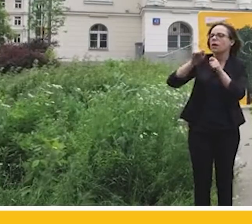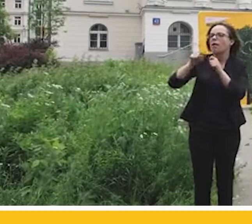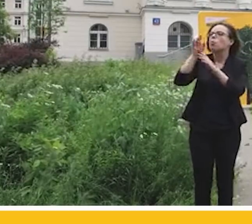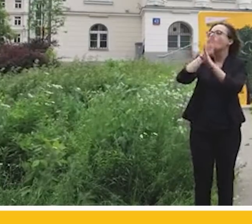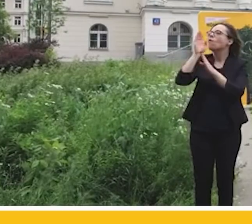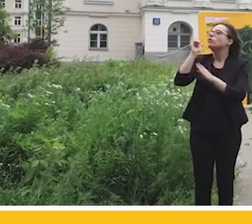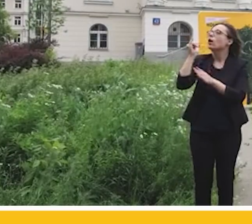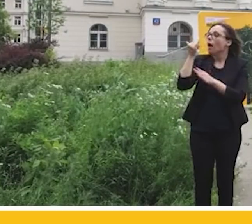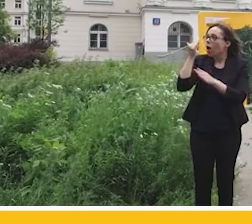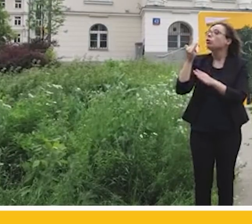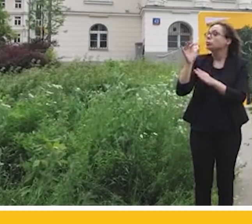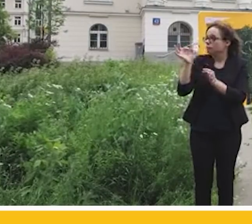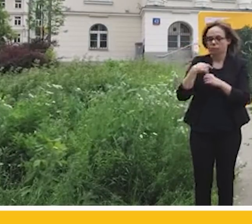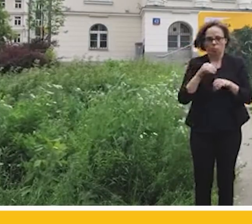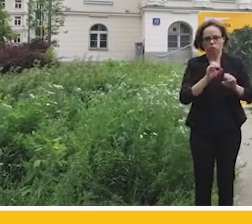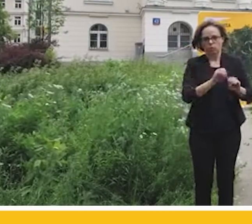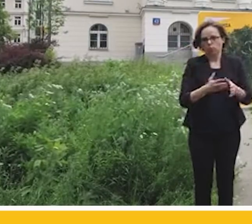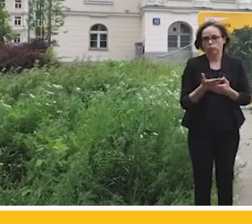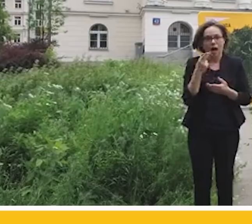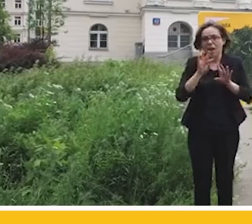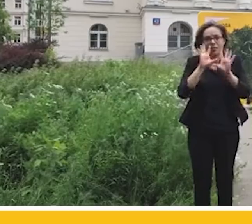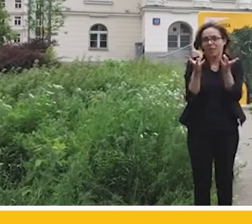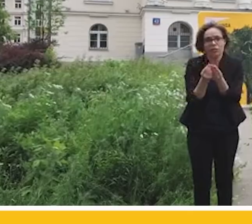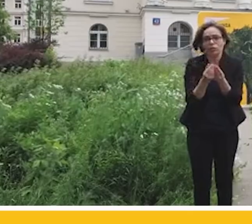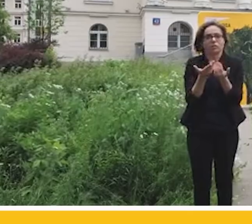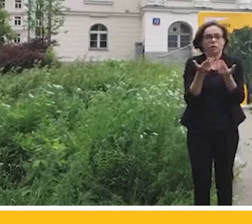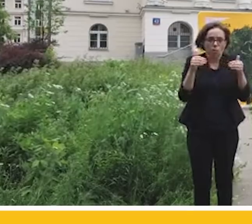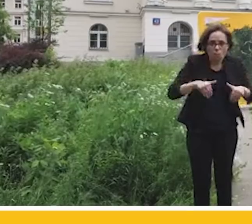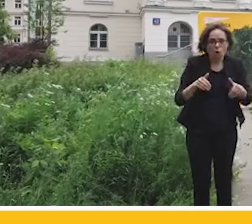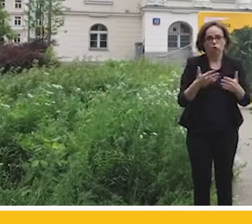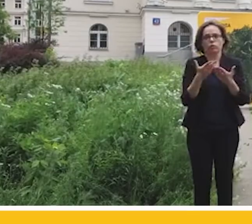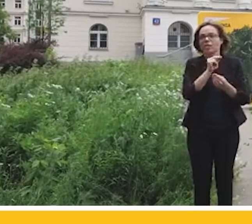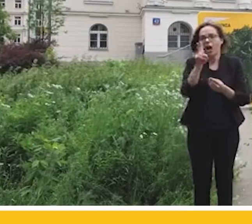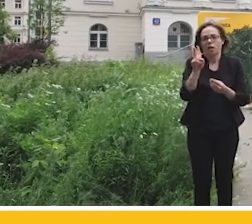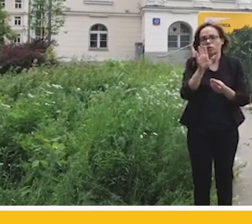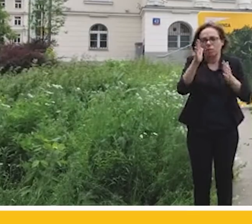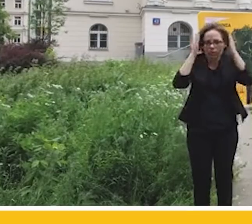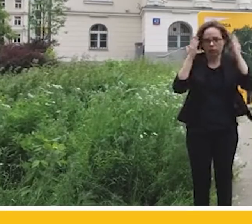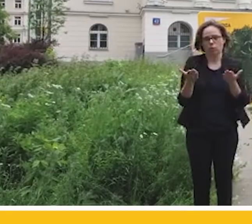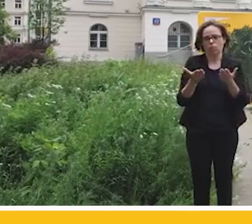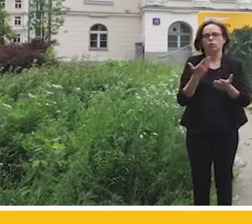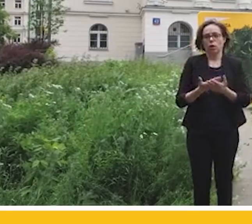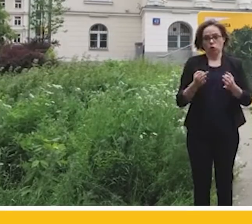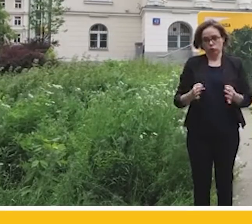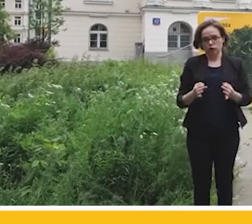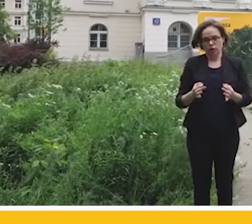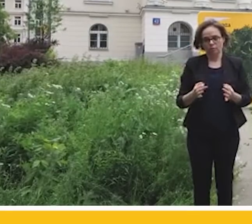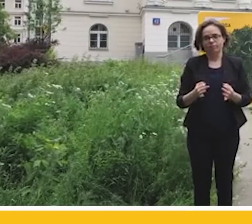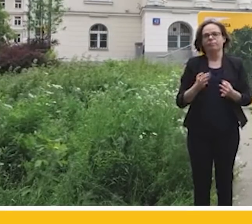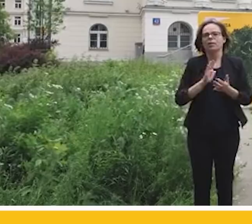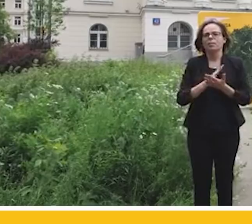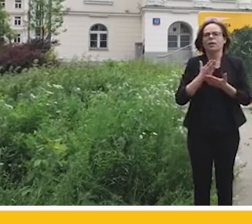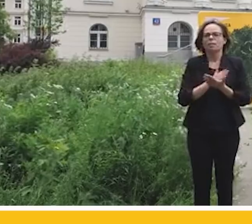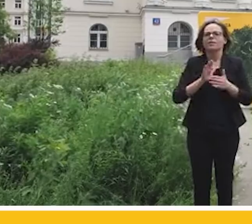Ale nie wszędzie jest to możliwe i nie wszyscy mają taką świadomość. Dlatego dzisiaj, w Międzynarodowy Dzień Ochrony